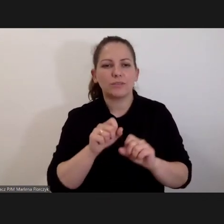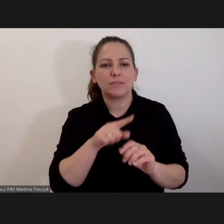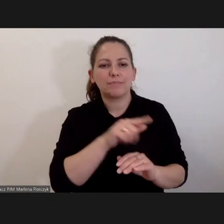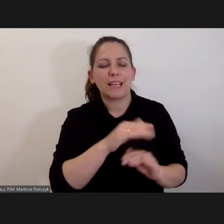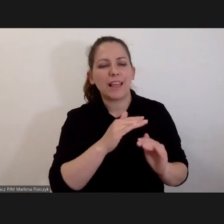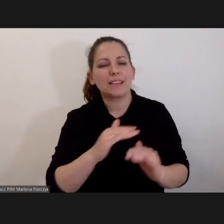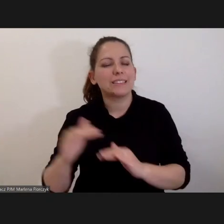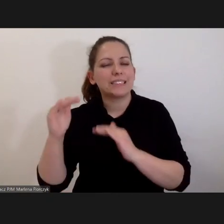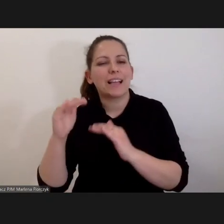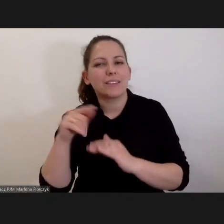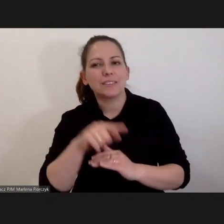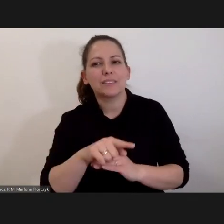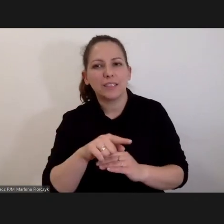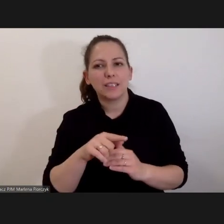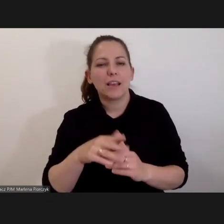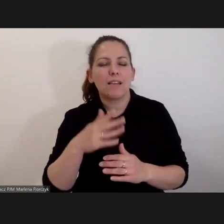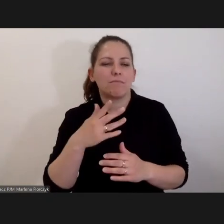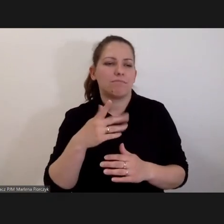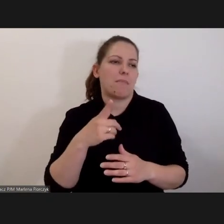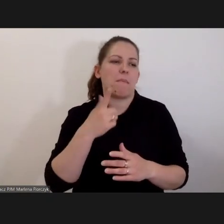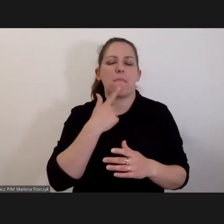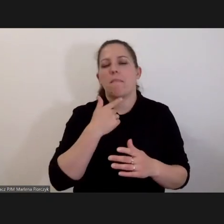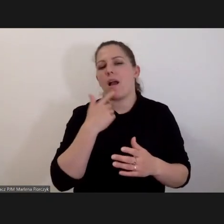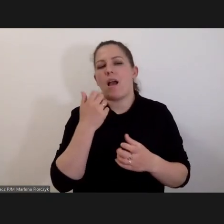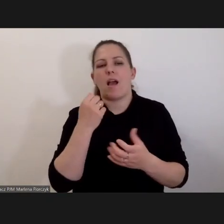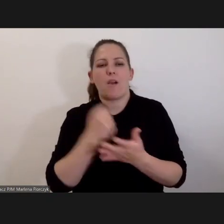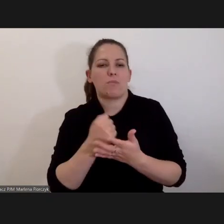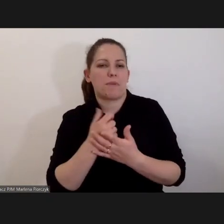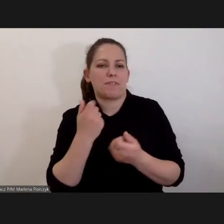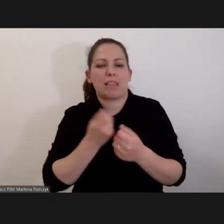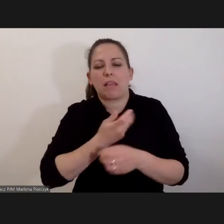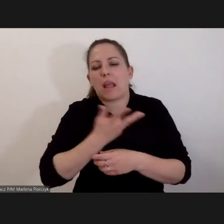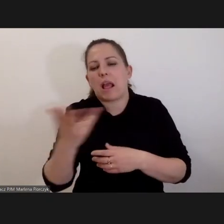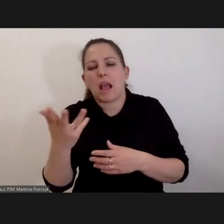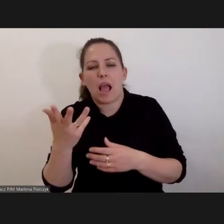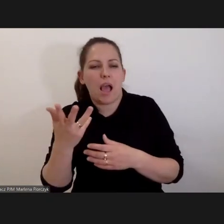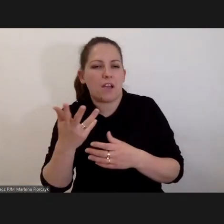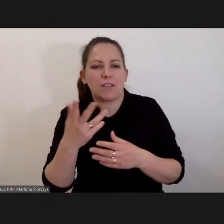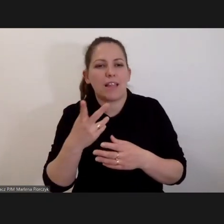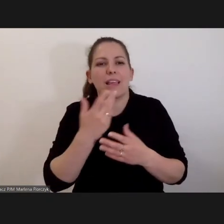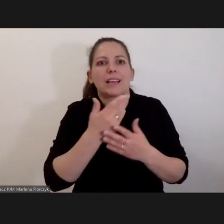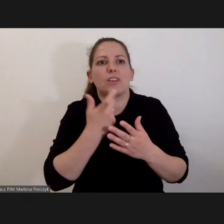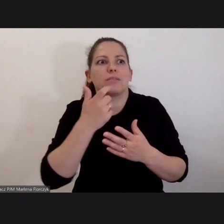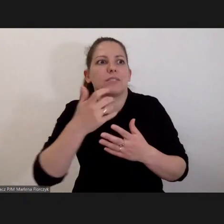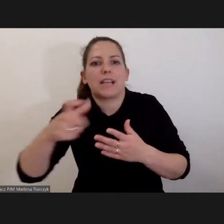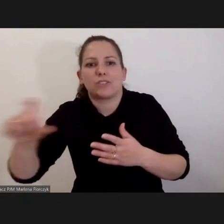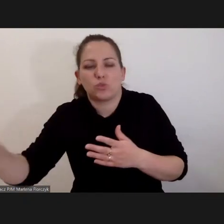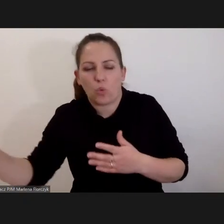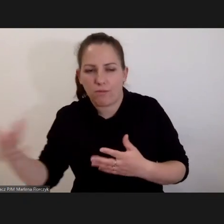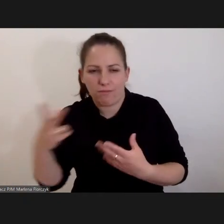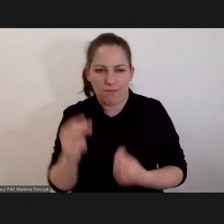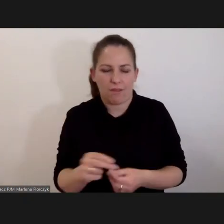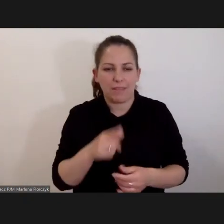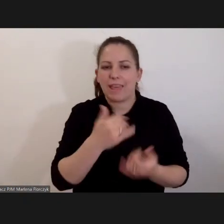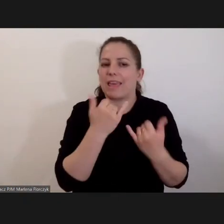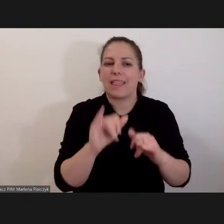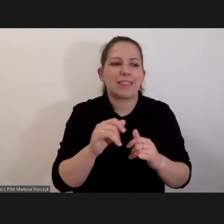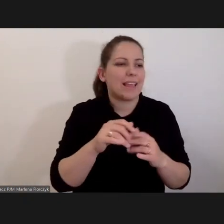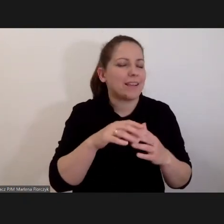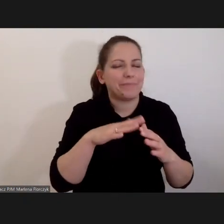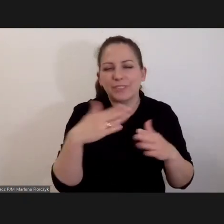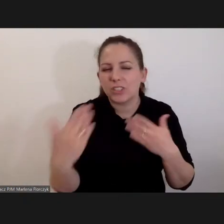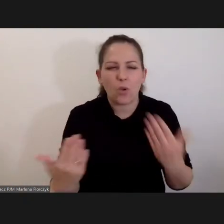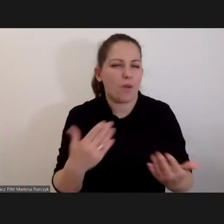instancji robią niewiele, bo mają tylko spraw kilkanaście, a nie kilkaset. To są inne sprawy, inne realia,